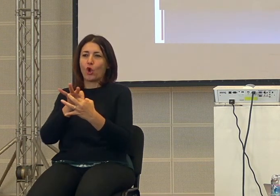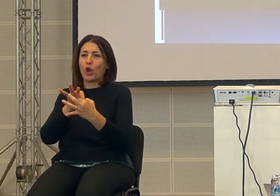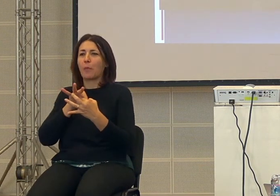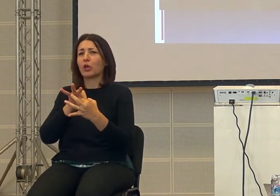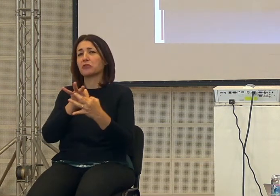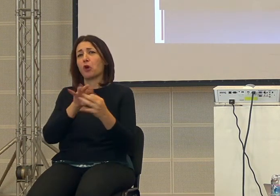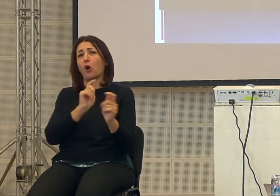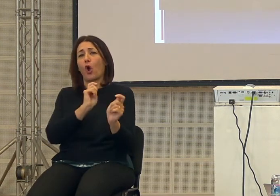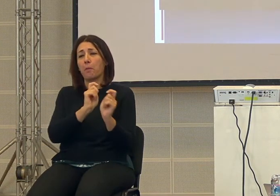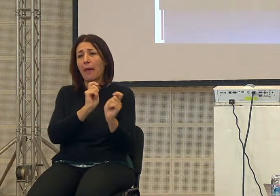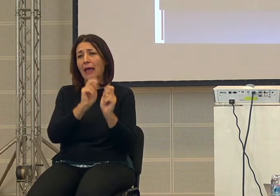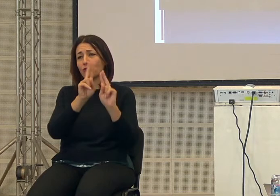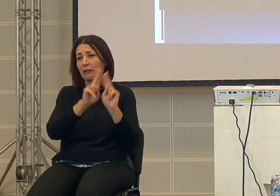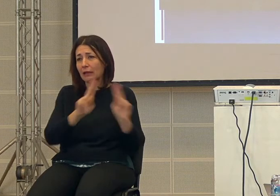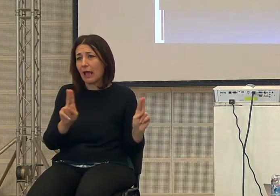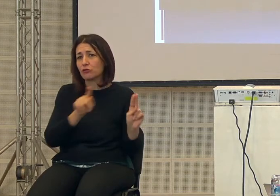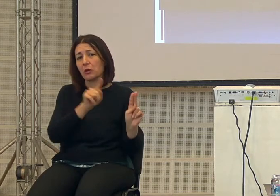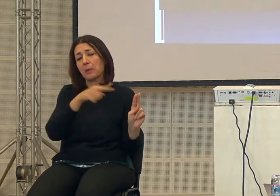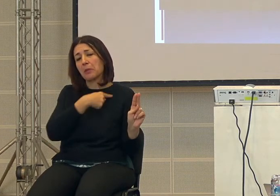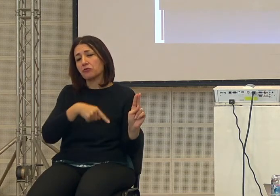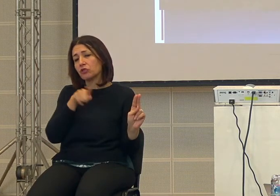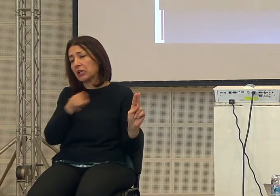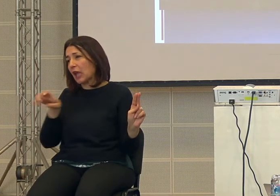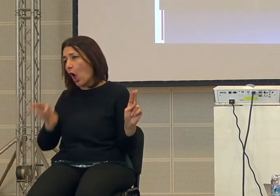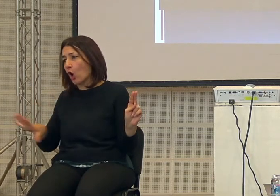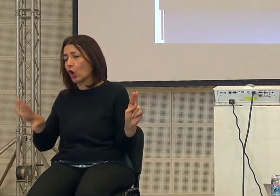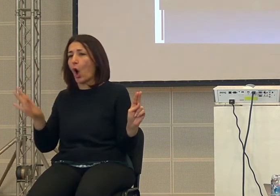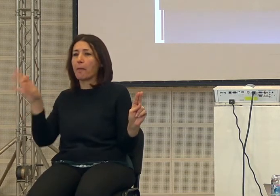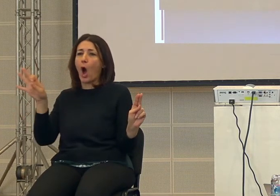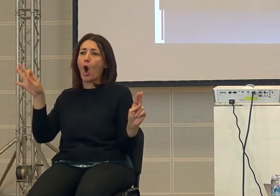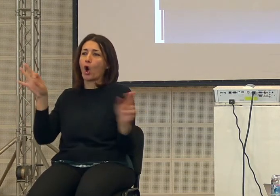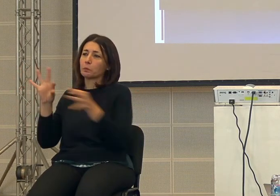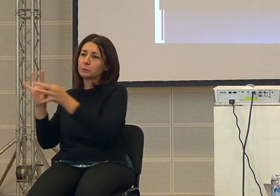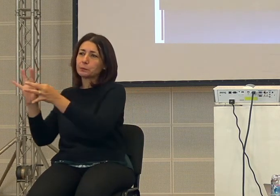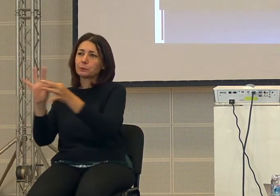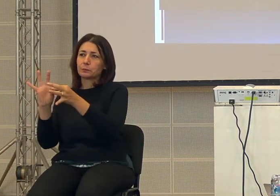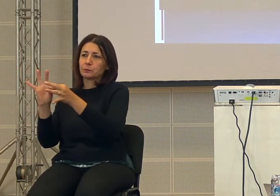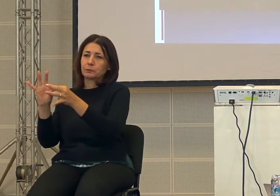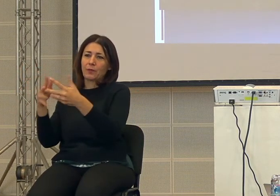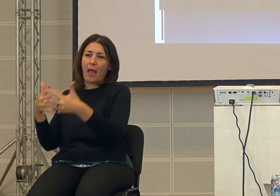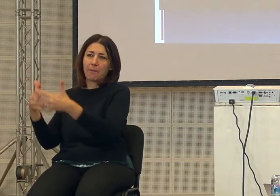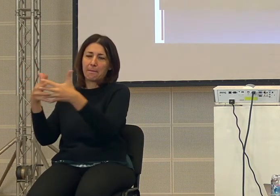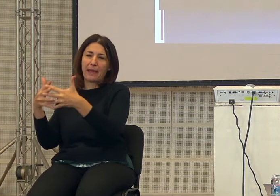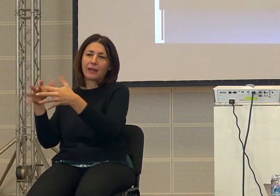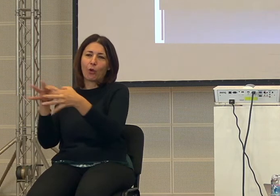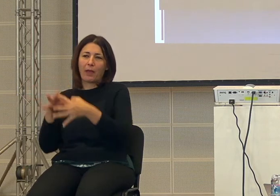commercio internazionale tra la Cina e l'Europa o l'America e c'è una forma di collaborazione perché